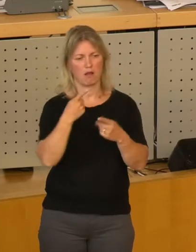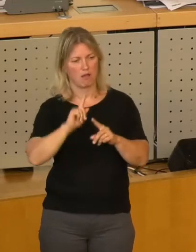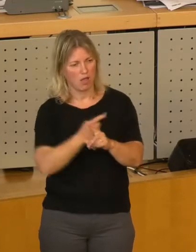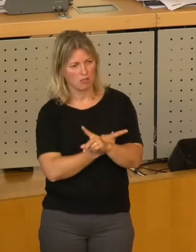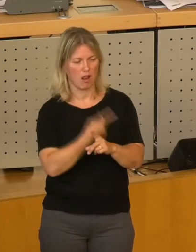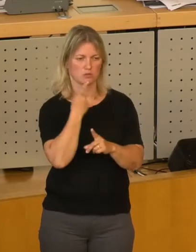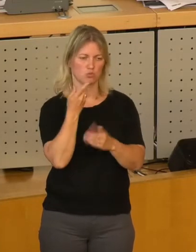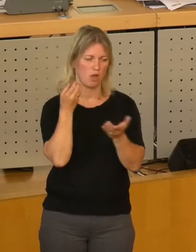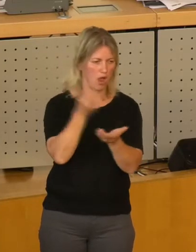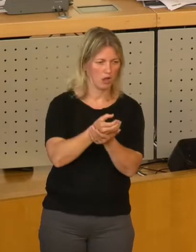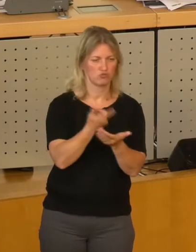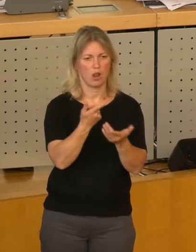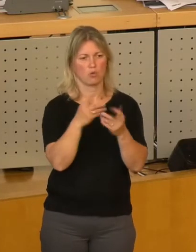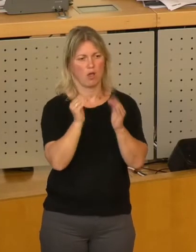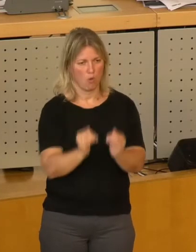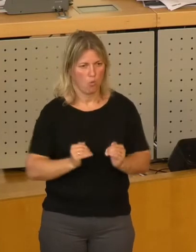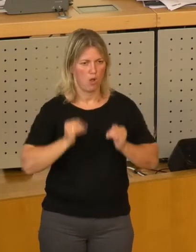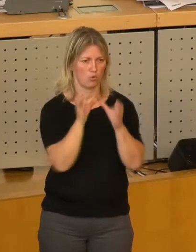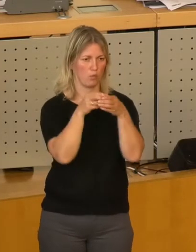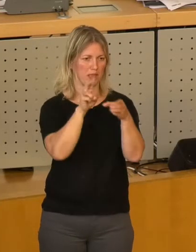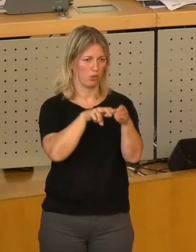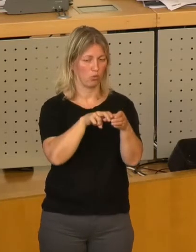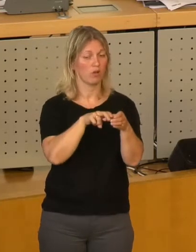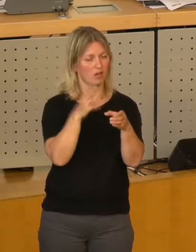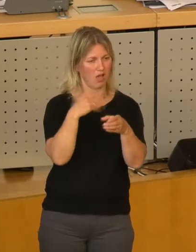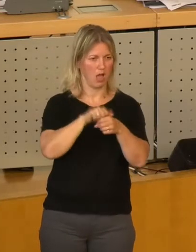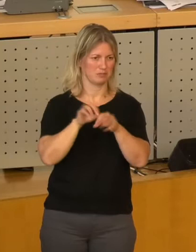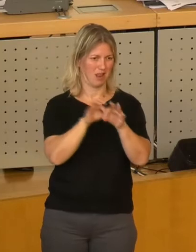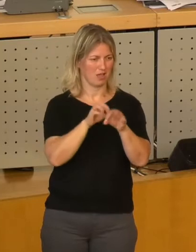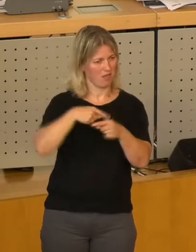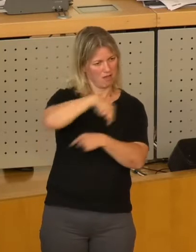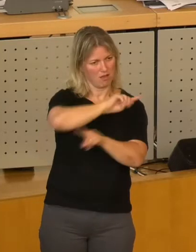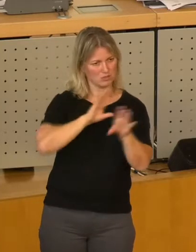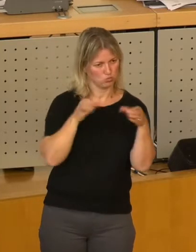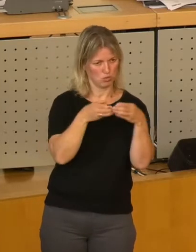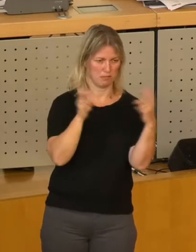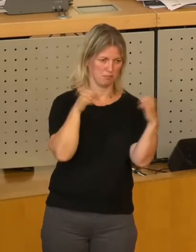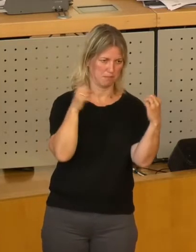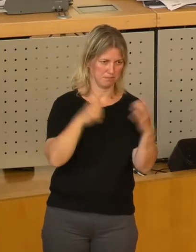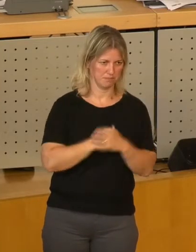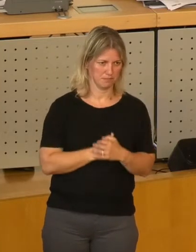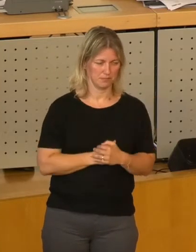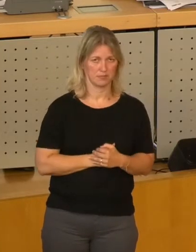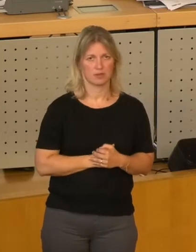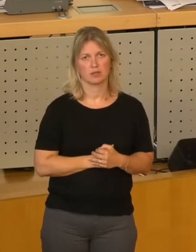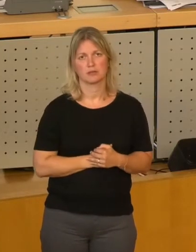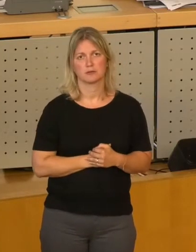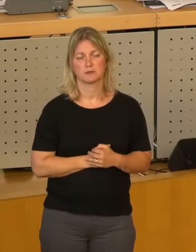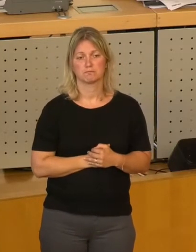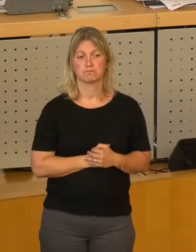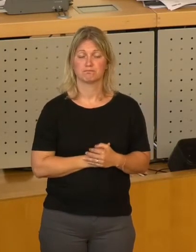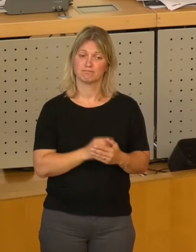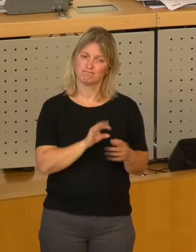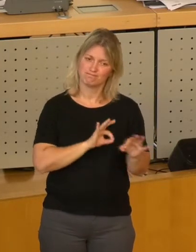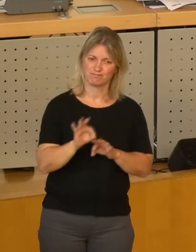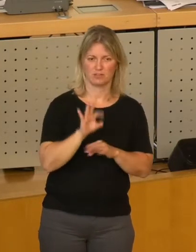Amtsleiterinnen und Amtsleitern. Es wird regelmäßig dazu ein aufwendiges Besetzungsverfahren